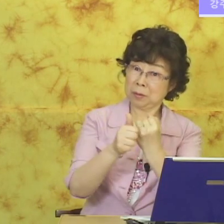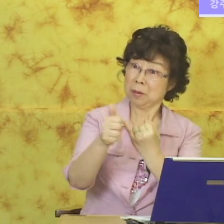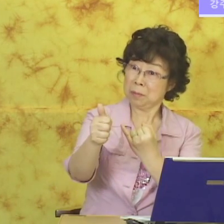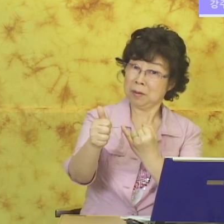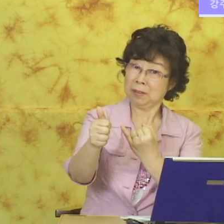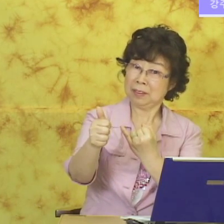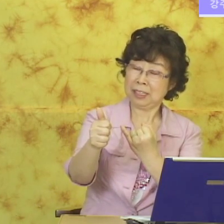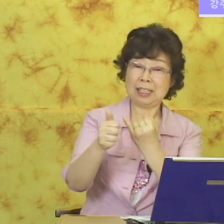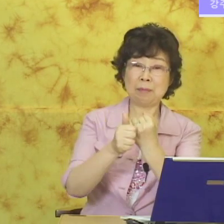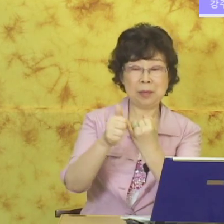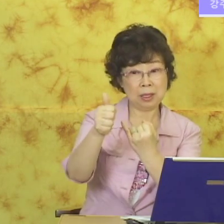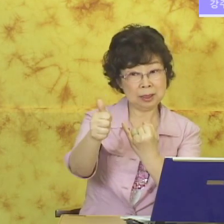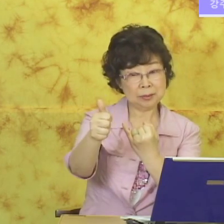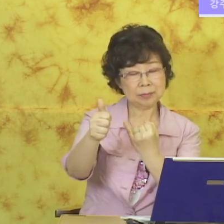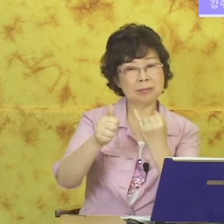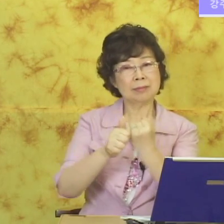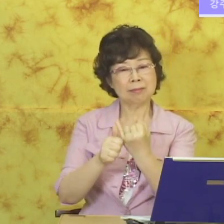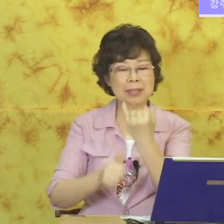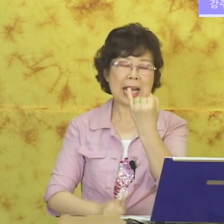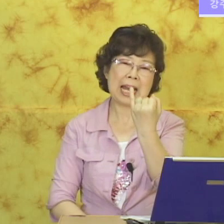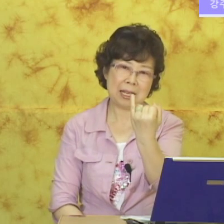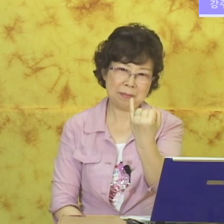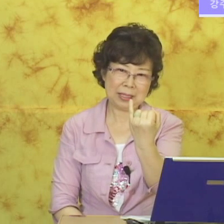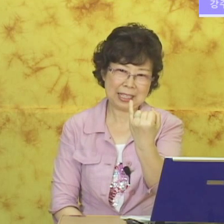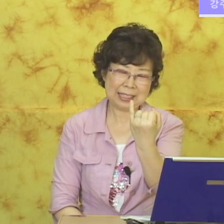남편. 예 남편. 아내입니다.